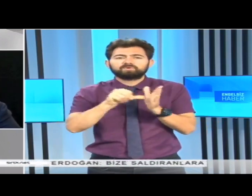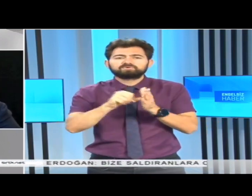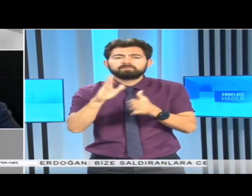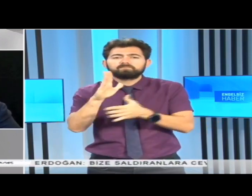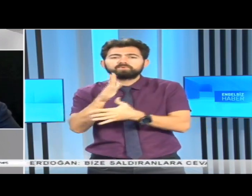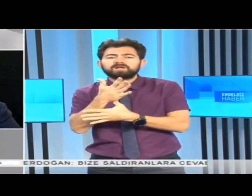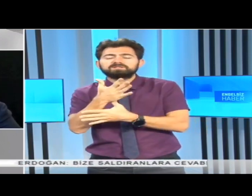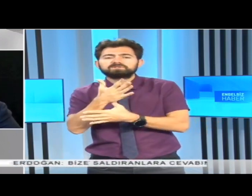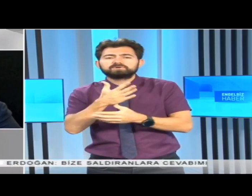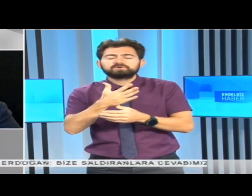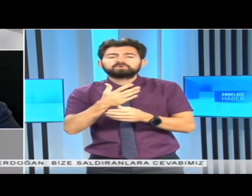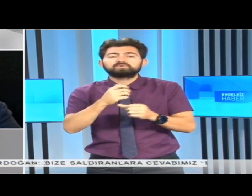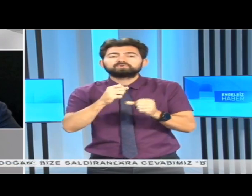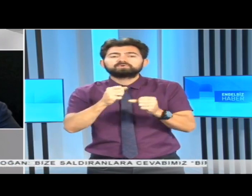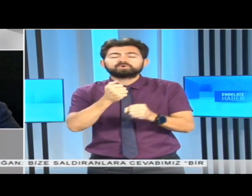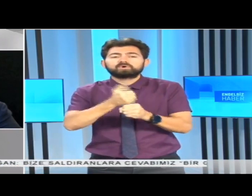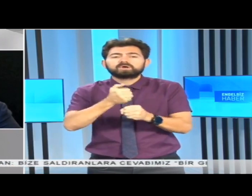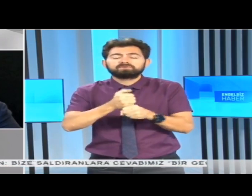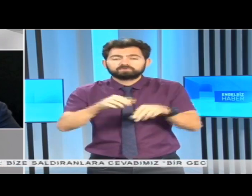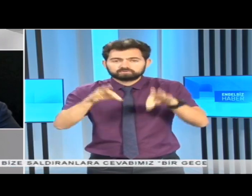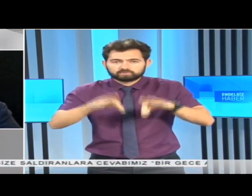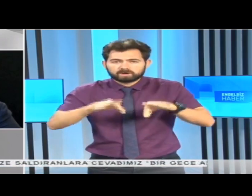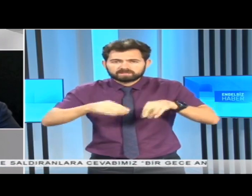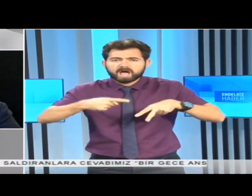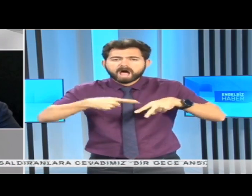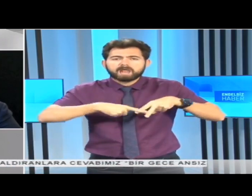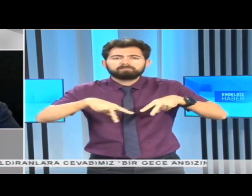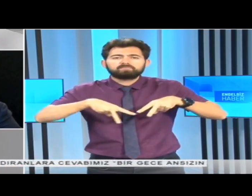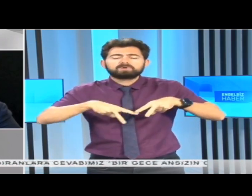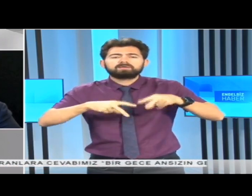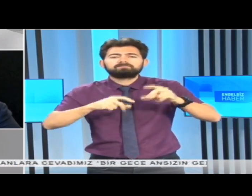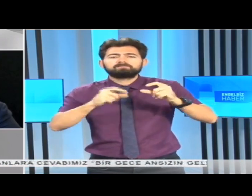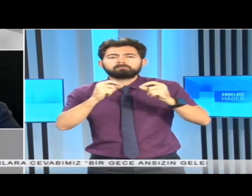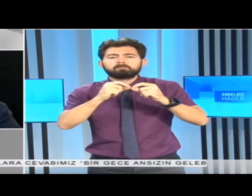görevini halen Ali Murat Başçeri yürütüyor.